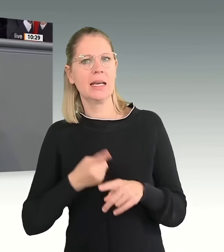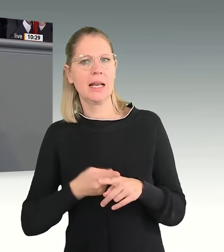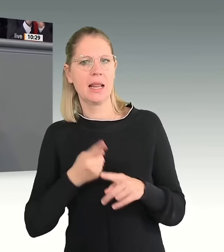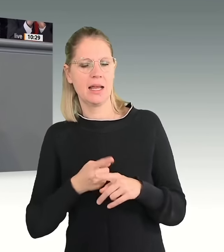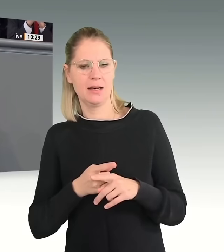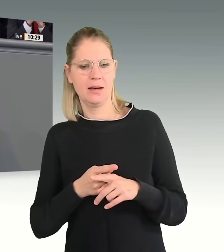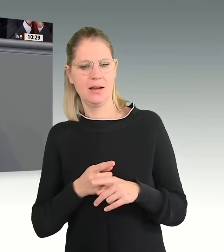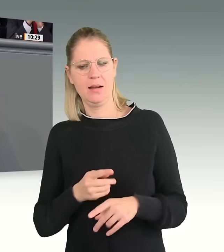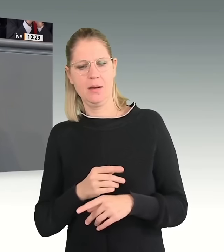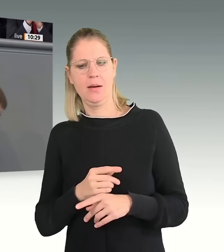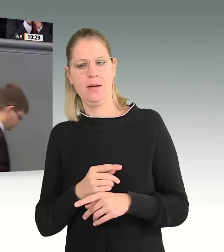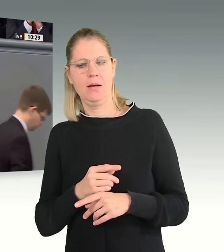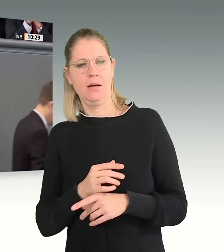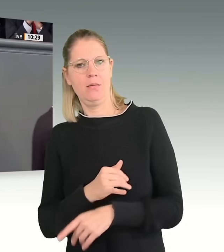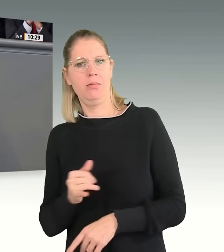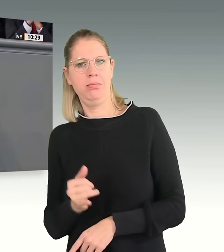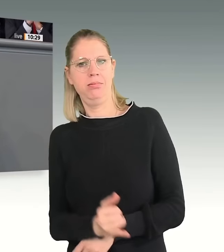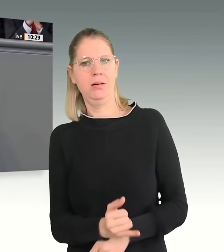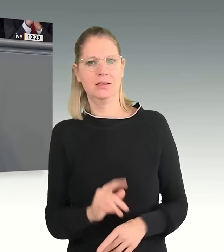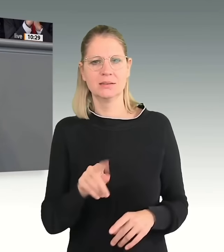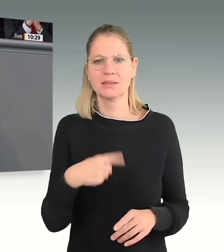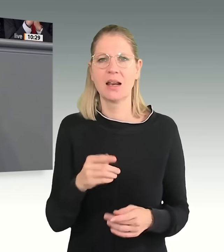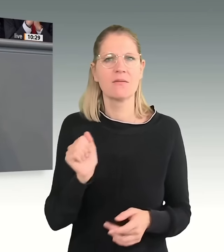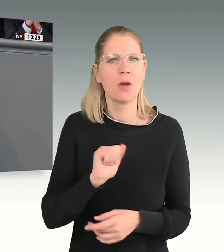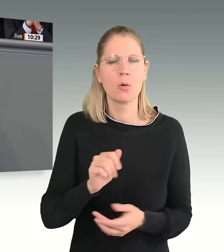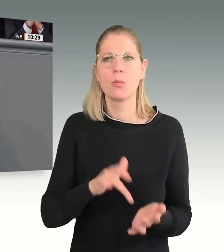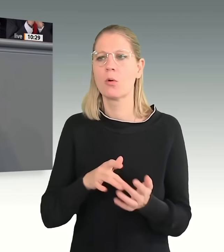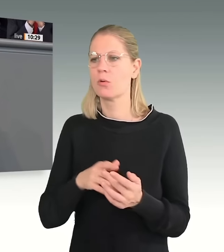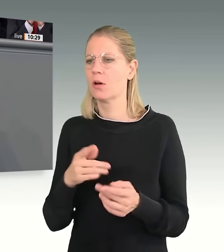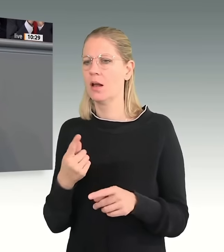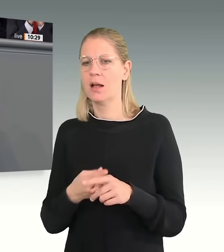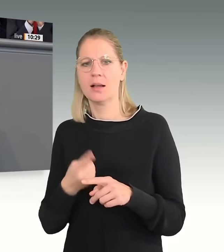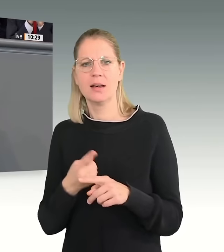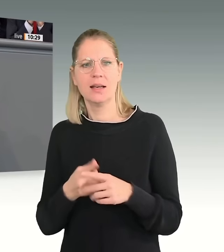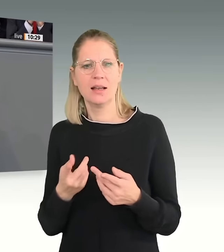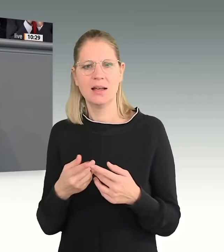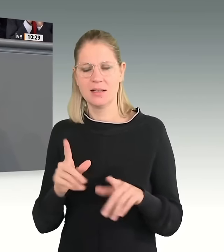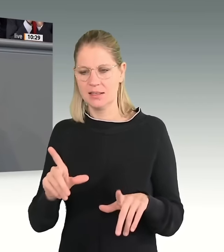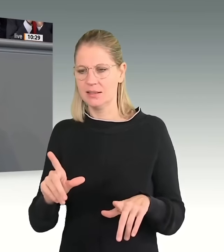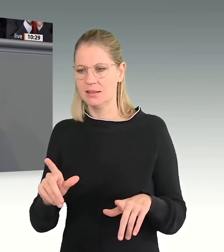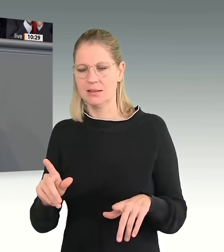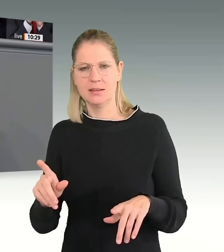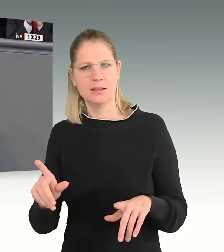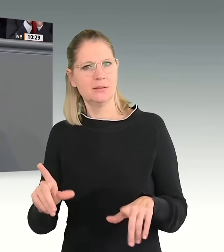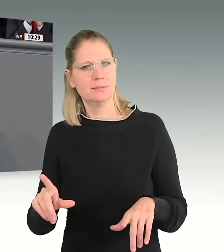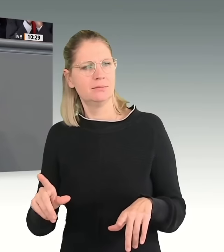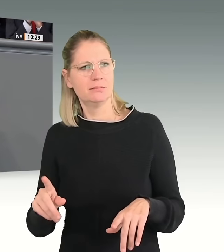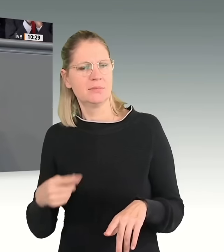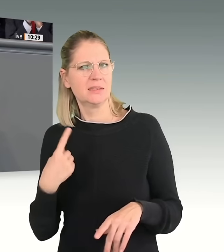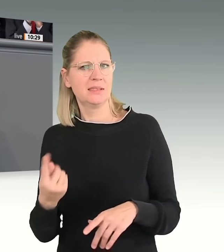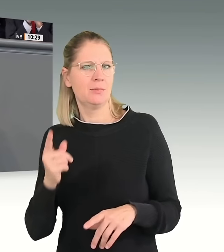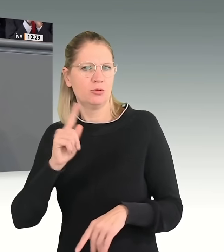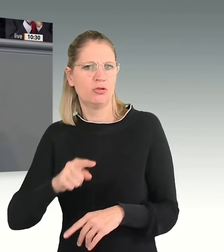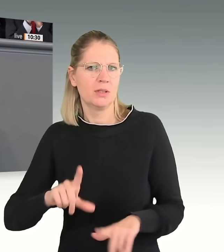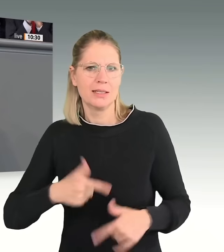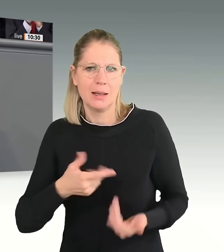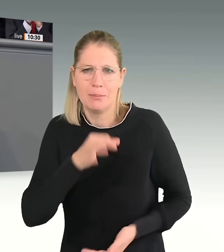europäisches Land machen, hat es auch damit zu tun, dass Griechenland keinerlei Chancen auf ein selbstbestimmtes Leben bietet oder Leistungen für Asylsuchende